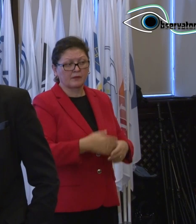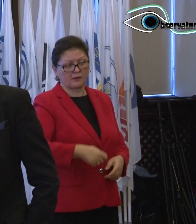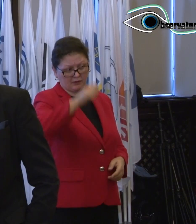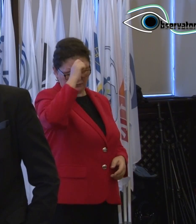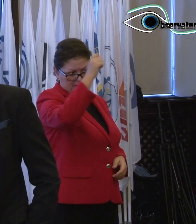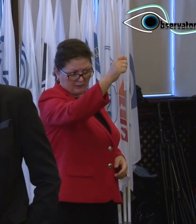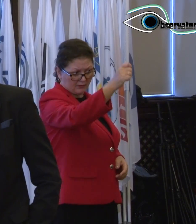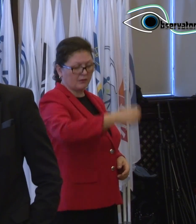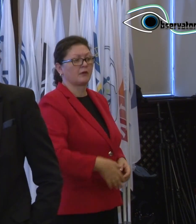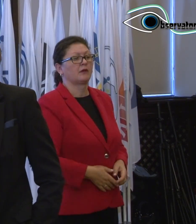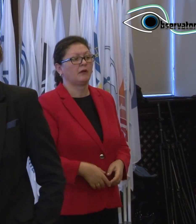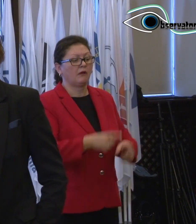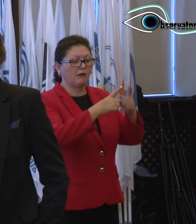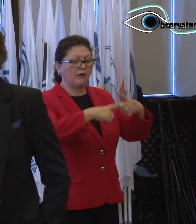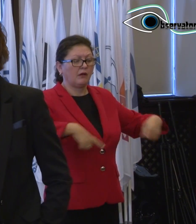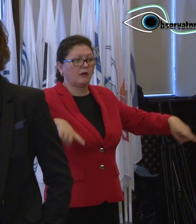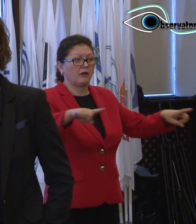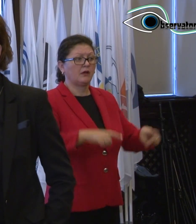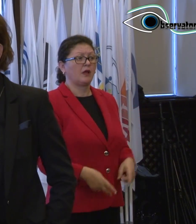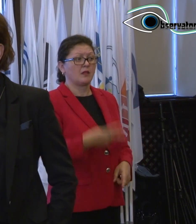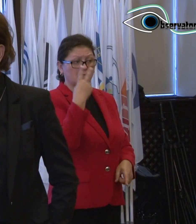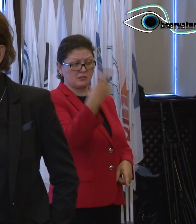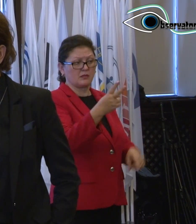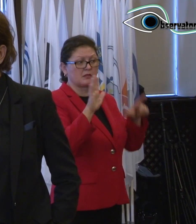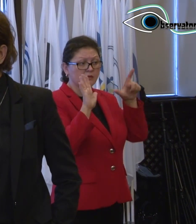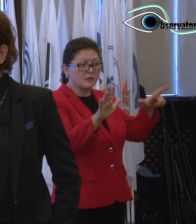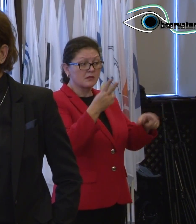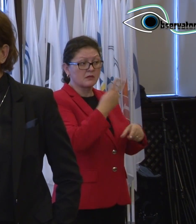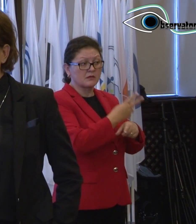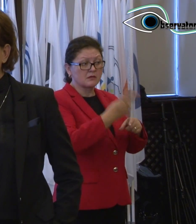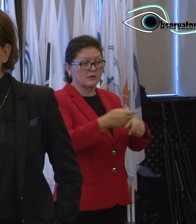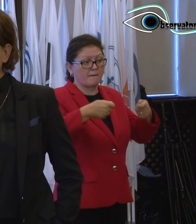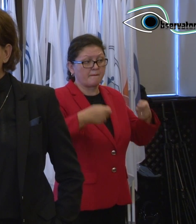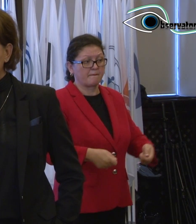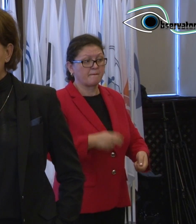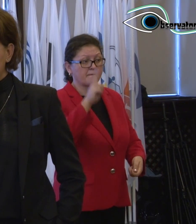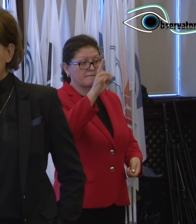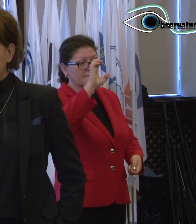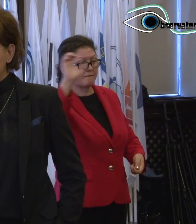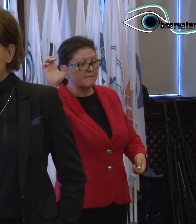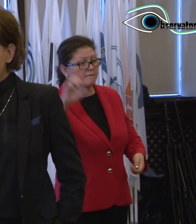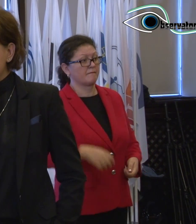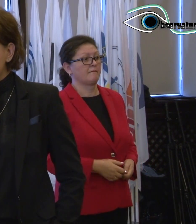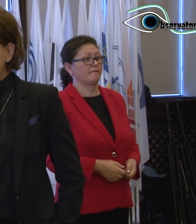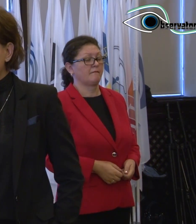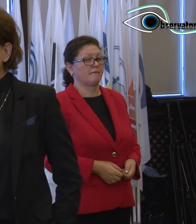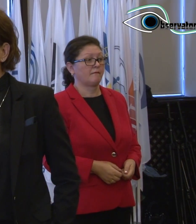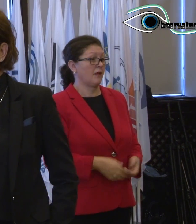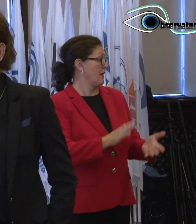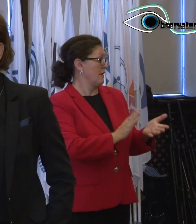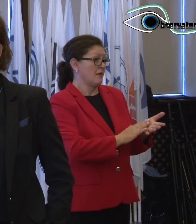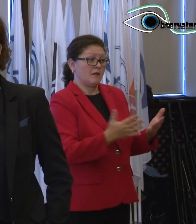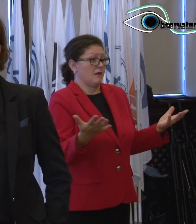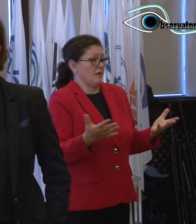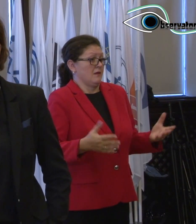respect în toate cele 27 de state membri ale sale. Motiv pentru care România nu are de